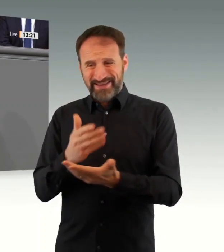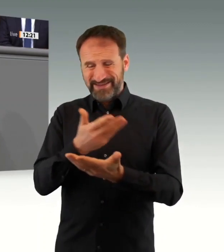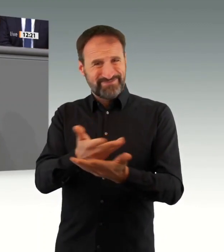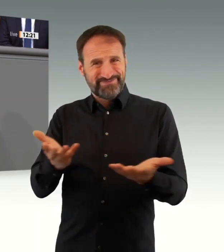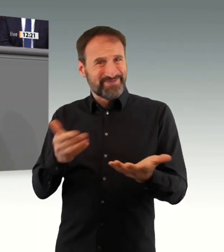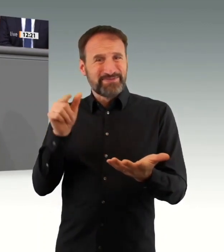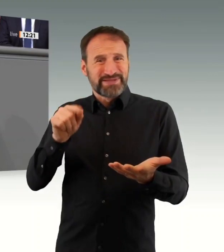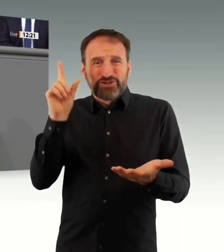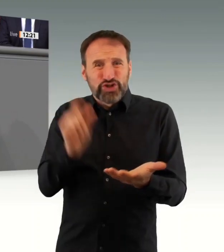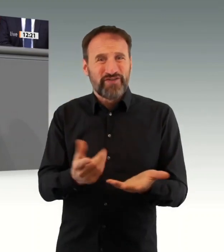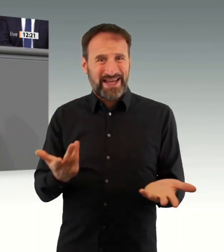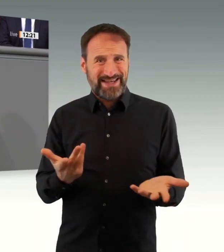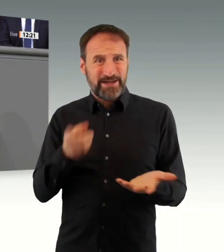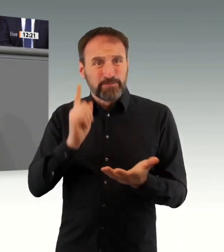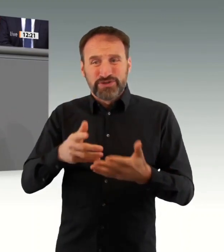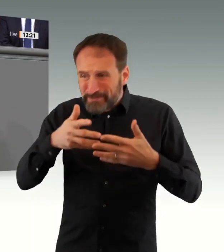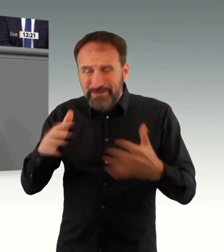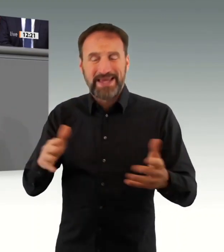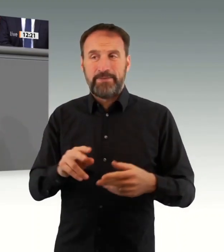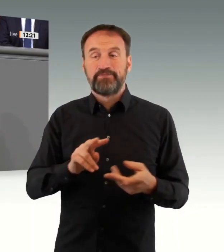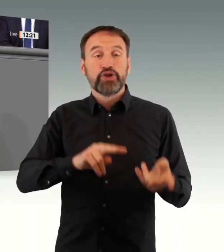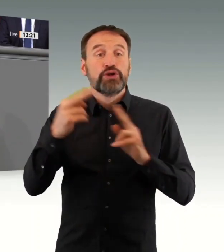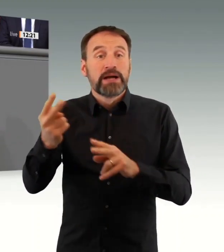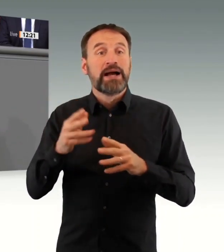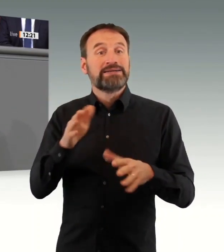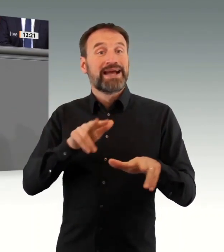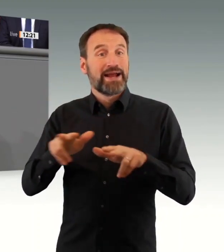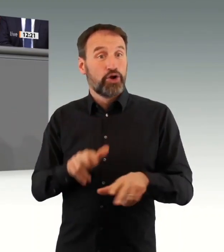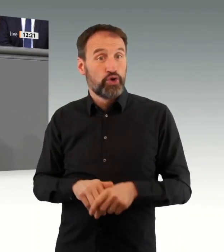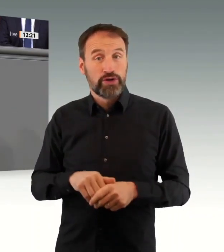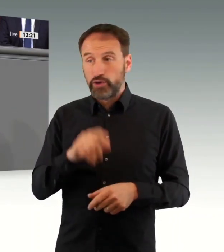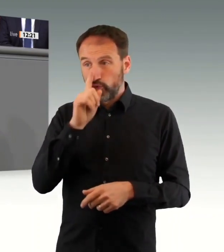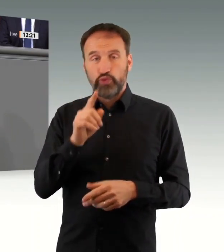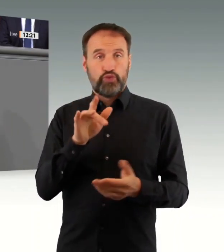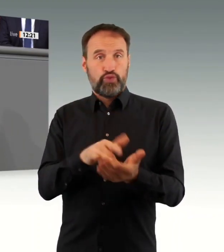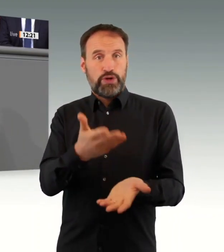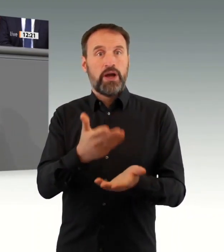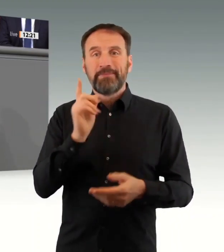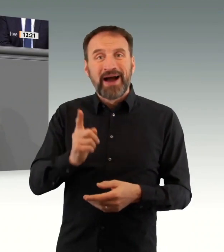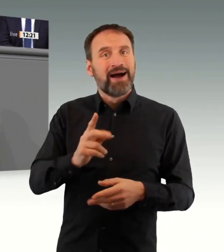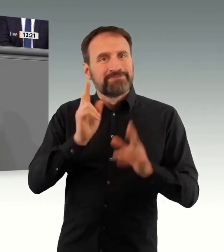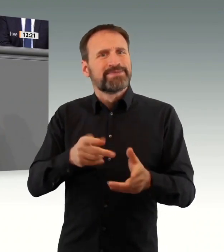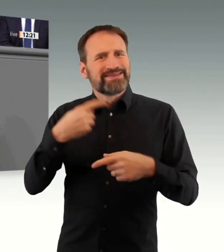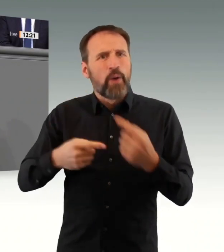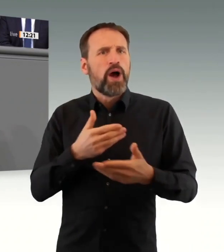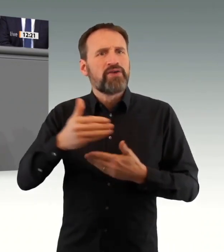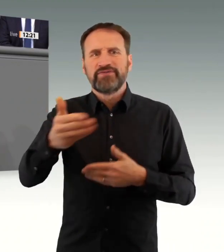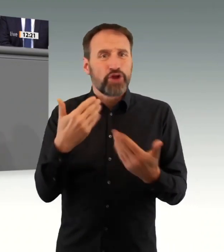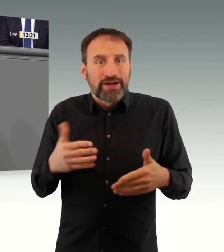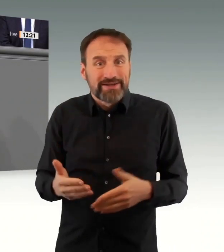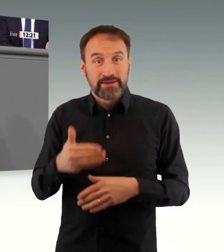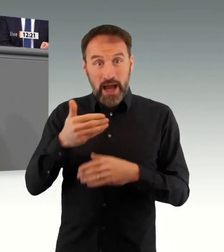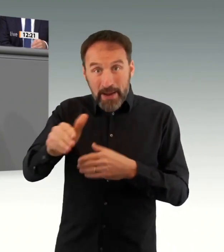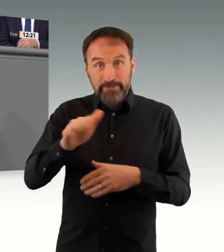Lage der Dinge zu kurz, weil wir den Höhepunkt nach dem, was wir als Infektionsentwicklungen haben, doch erst zum